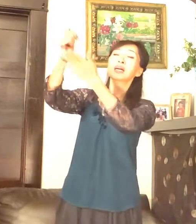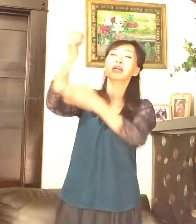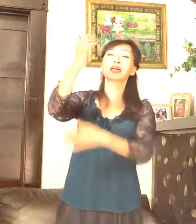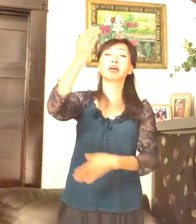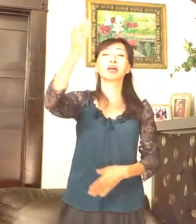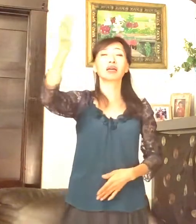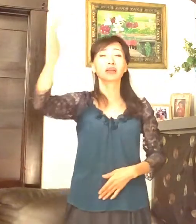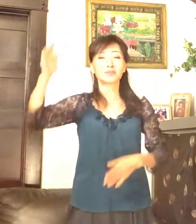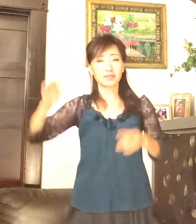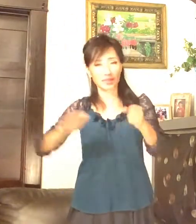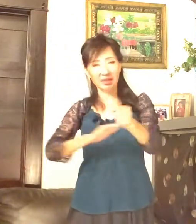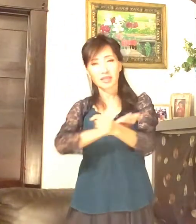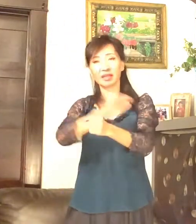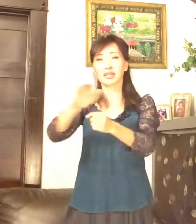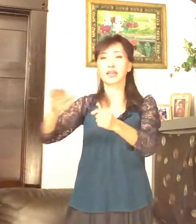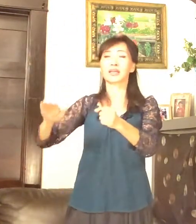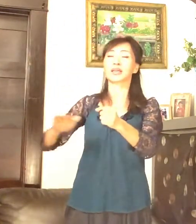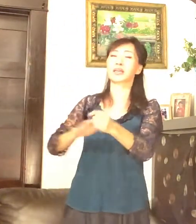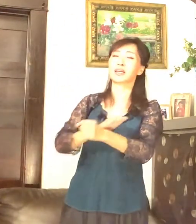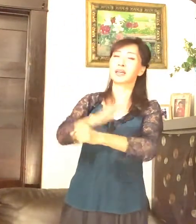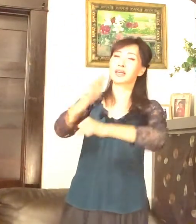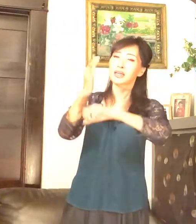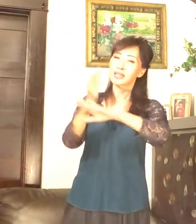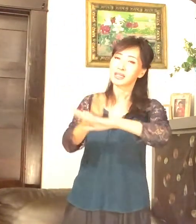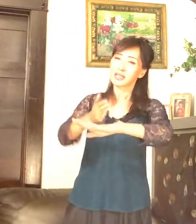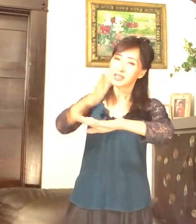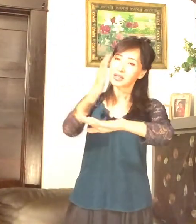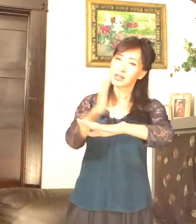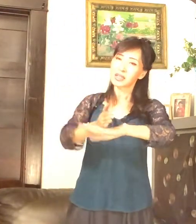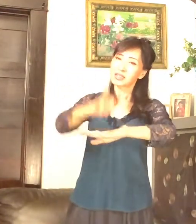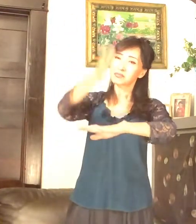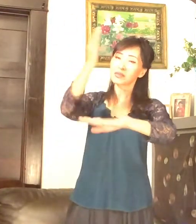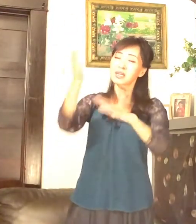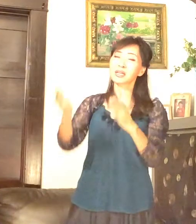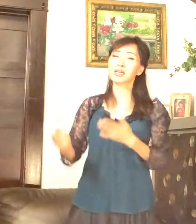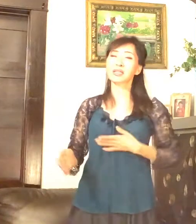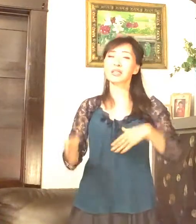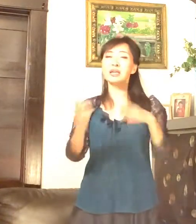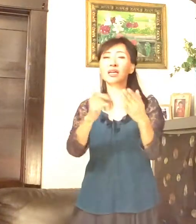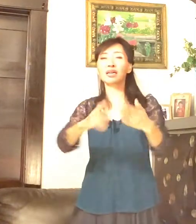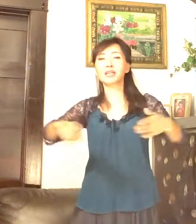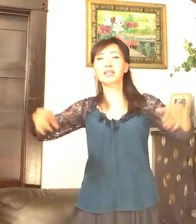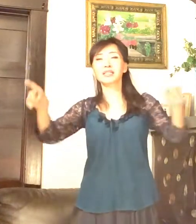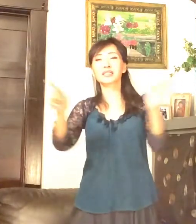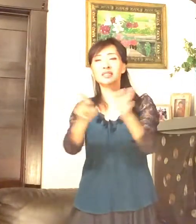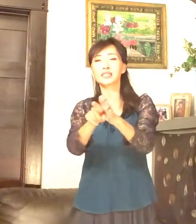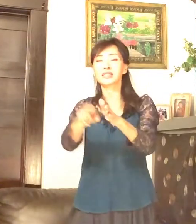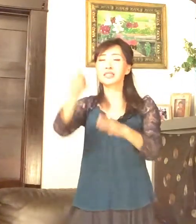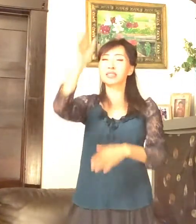감사해 그 사랑 위해 십자가 달리신